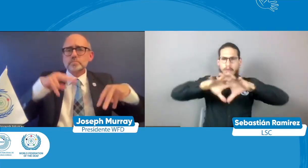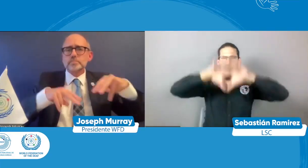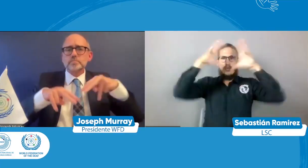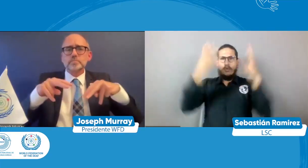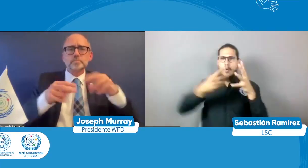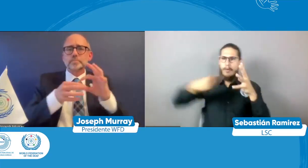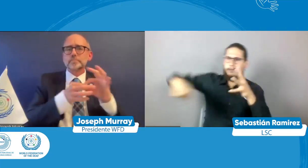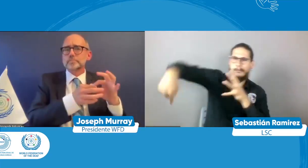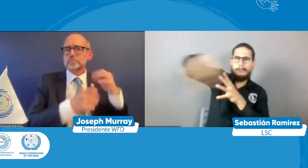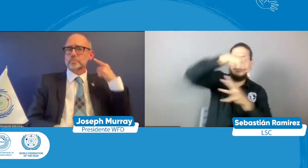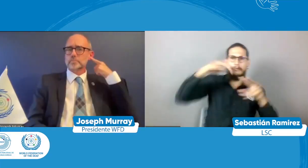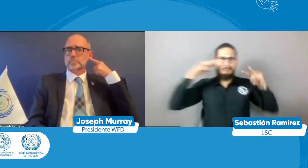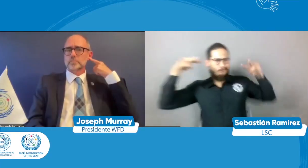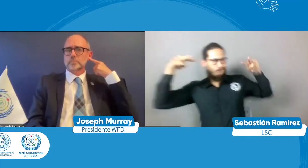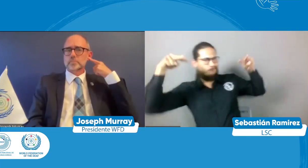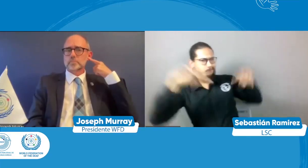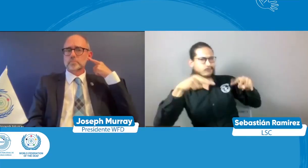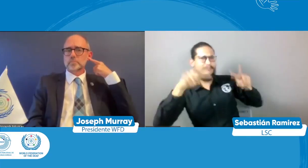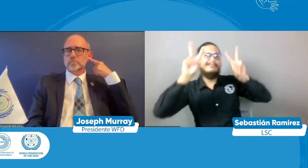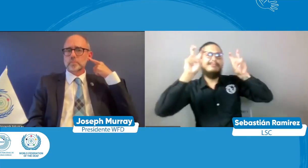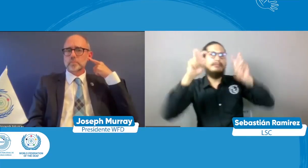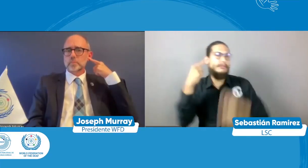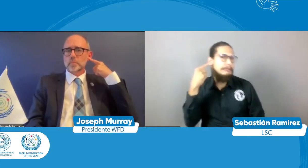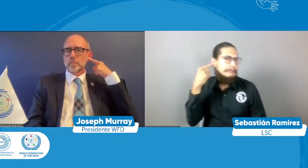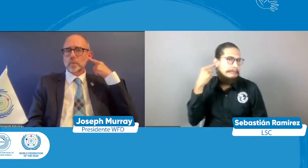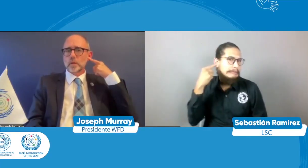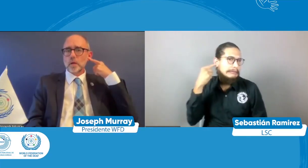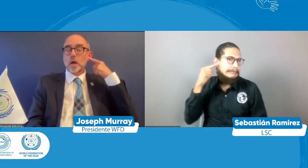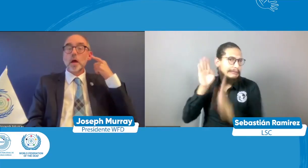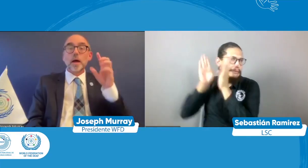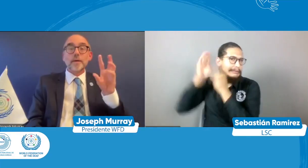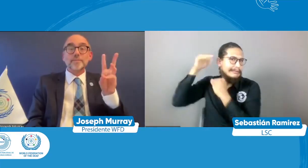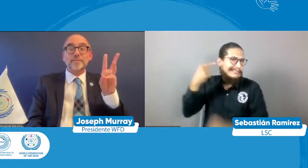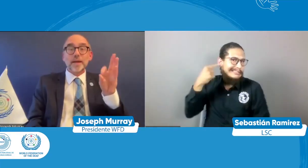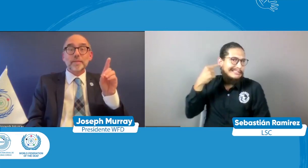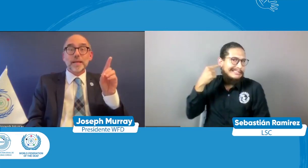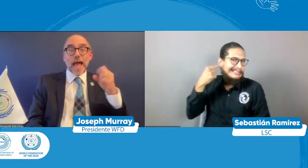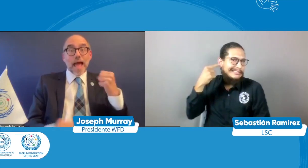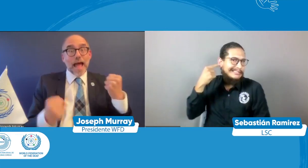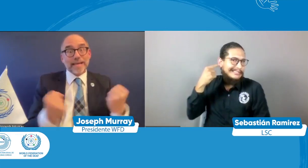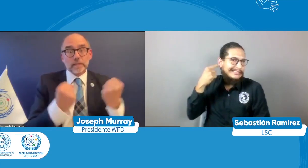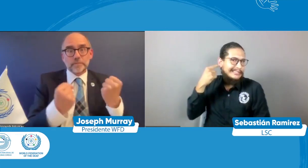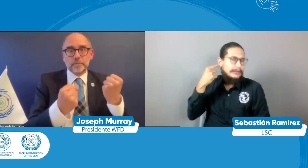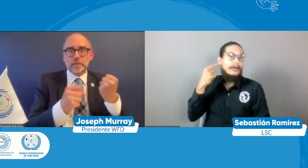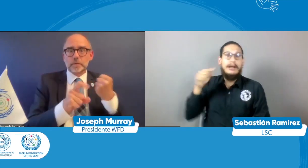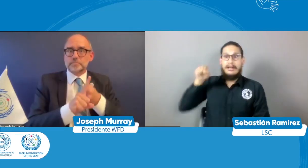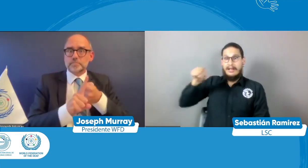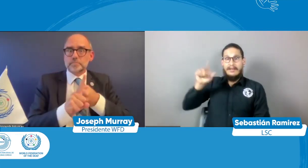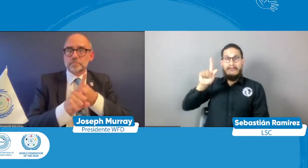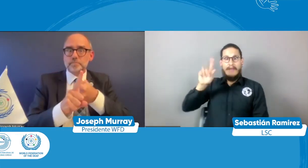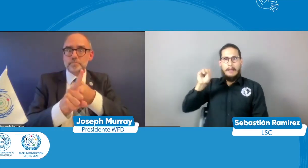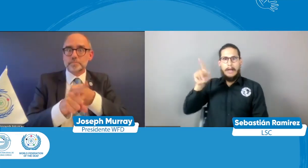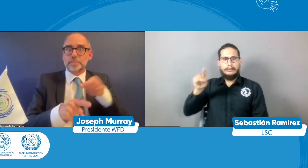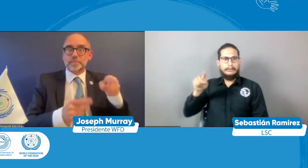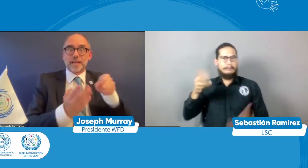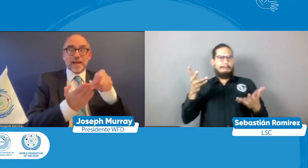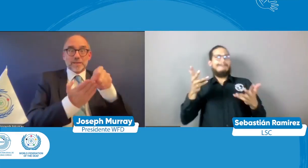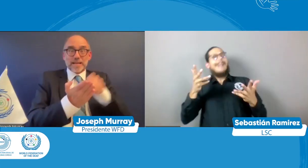que desde todo el mundo se empezara a cambiar ese paradigma de la persona sorda